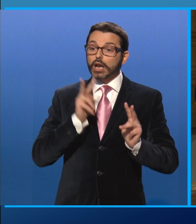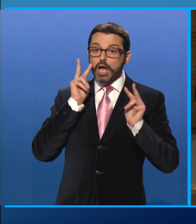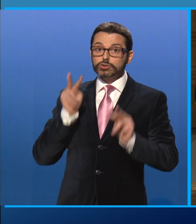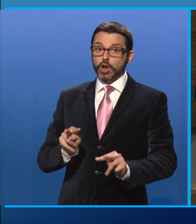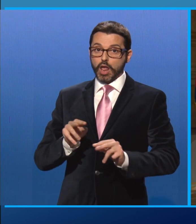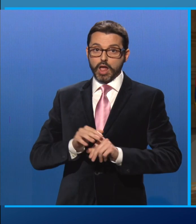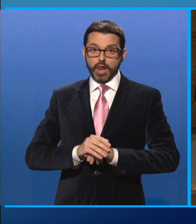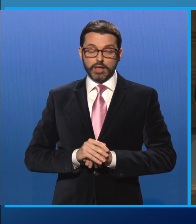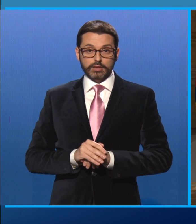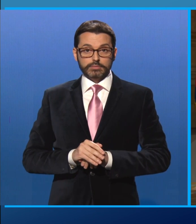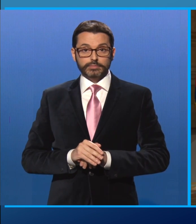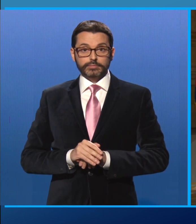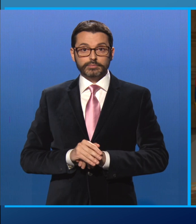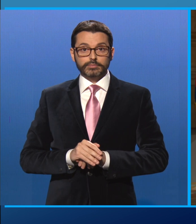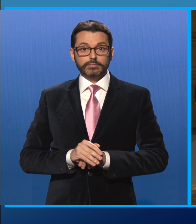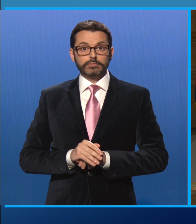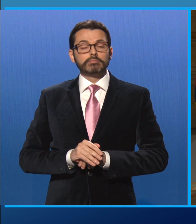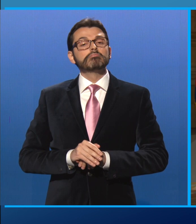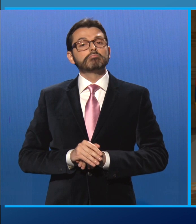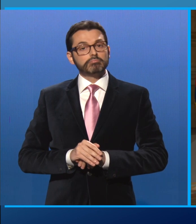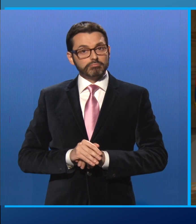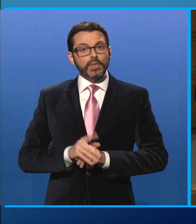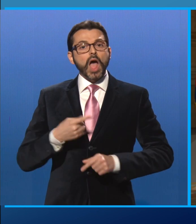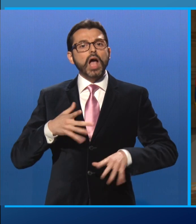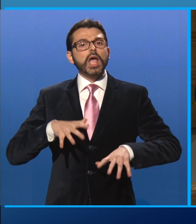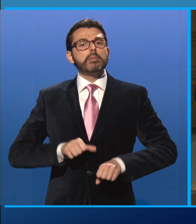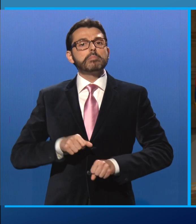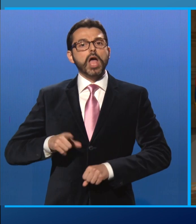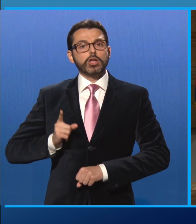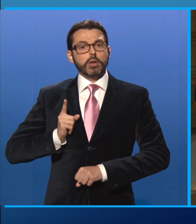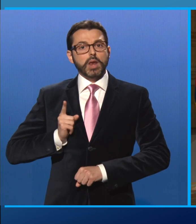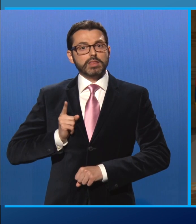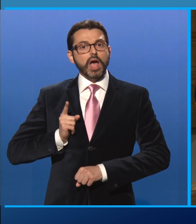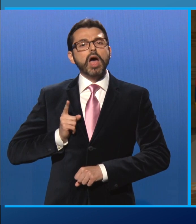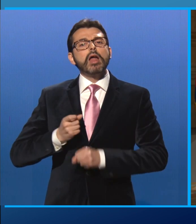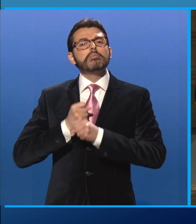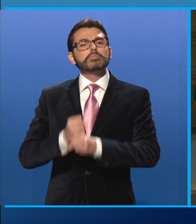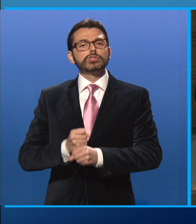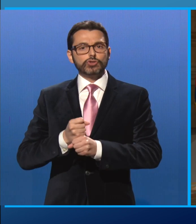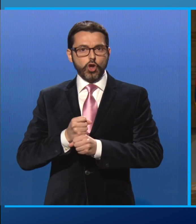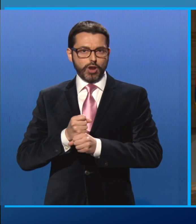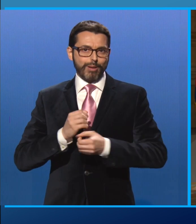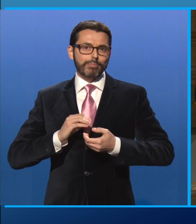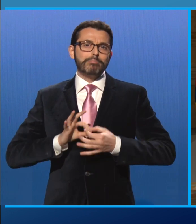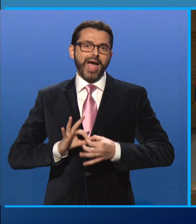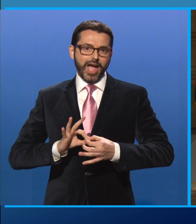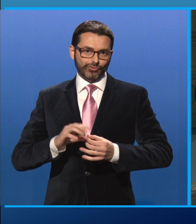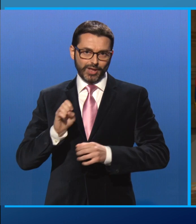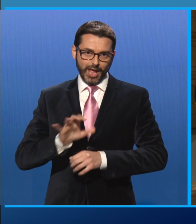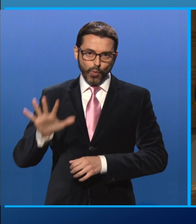Lo stesso consenso avvertiamo per l'impegno delle nostre forze armate nelle missioni di pace in Europa, in Asia, in Africa,